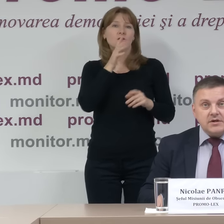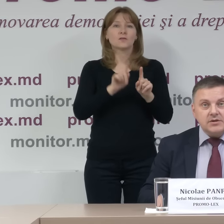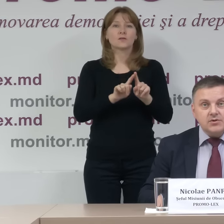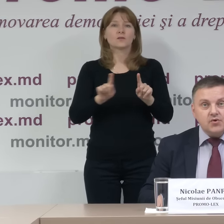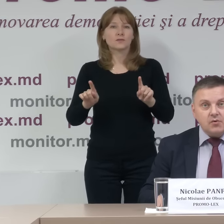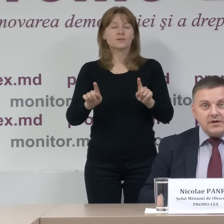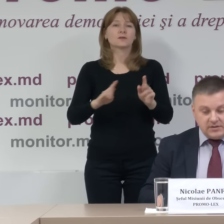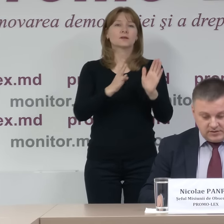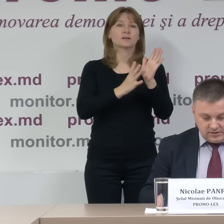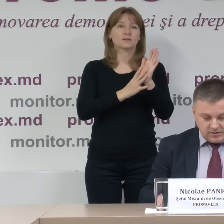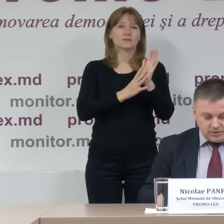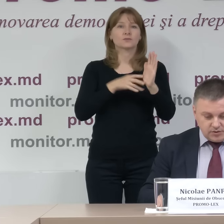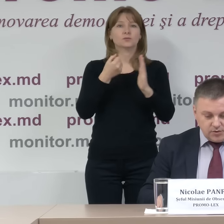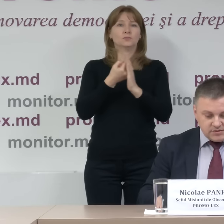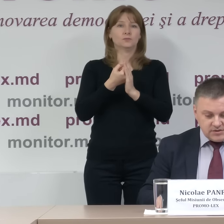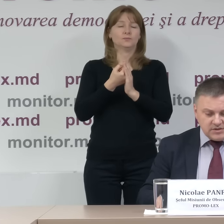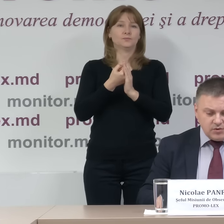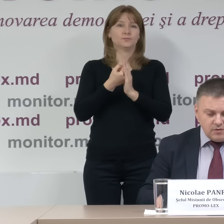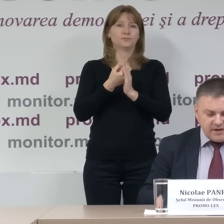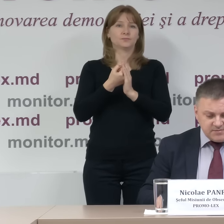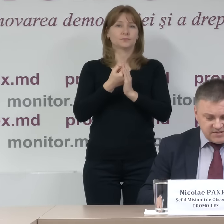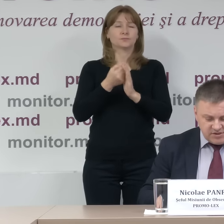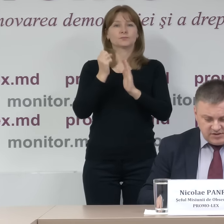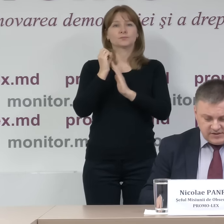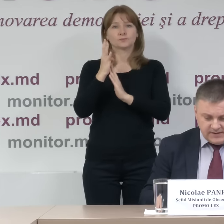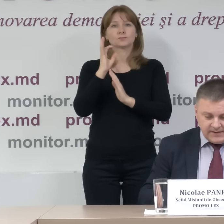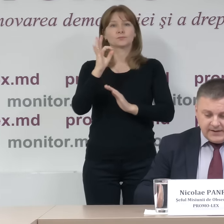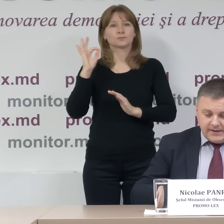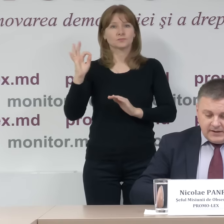orilor 9-14.